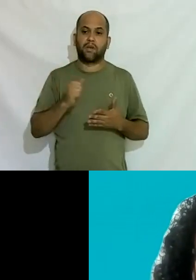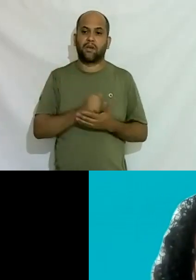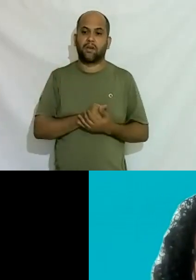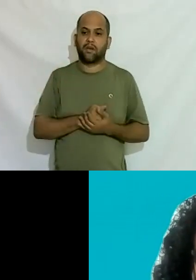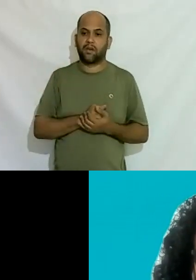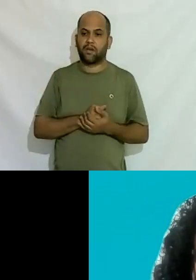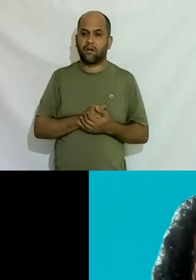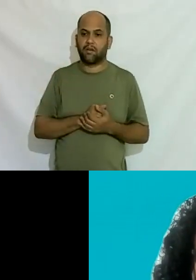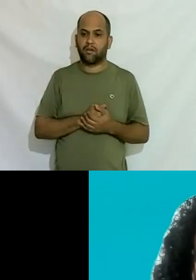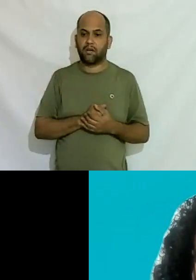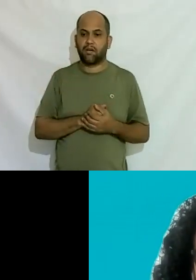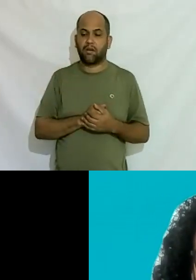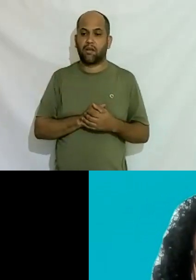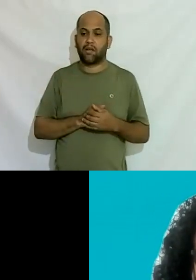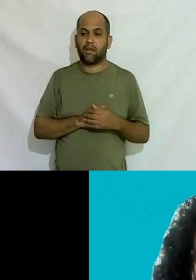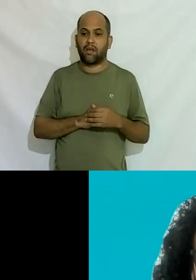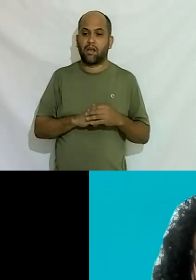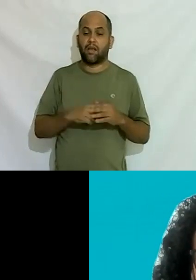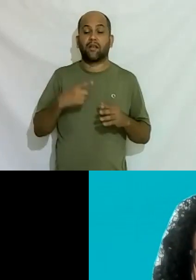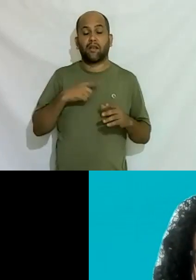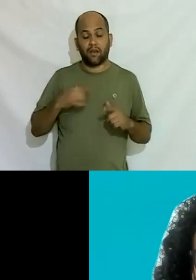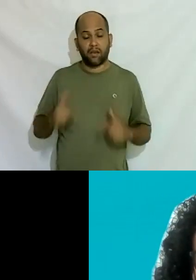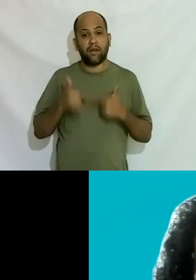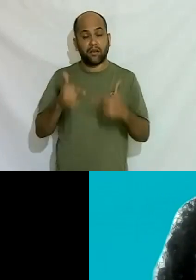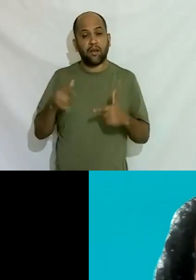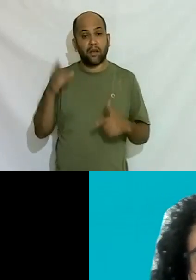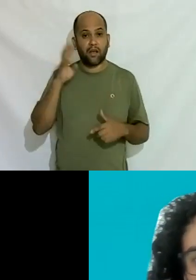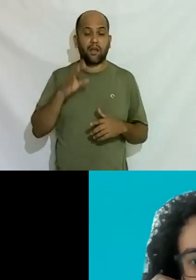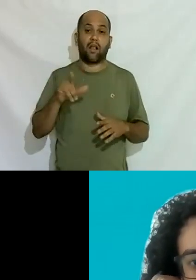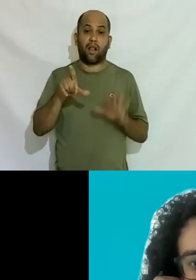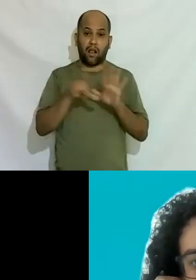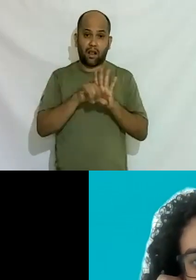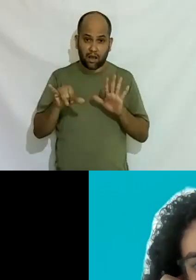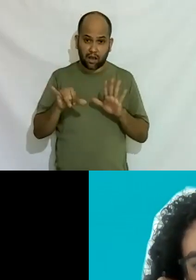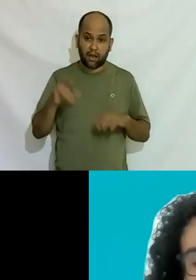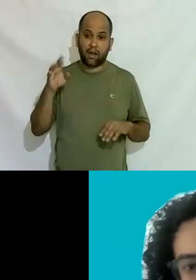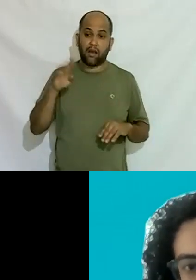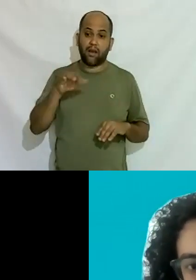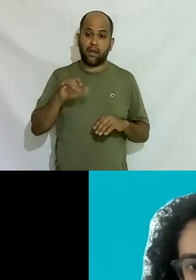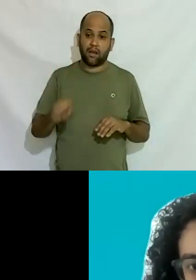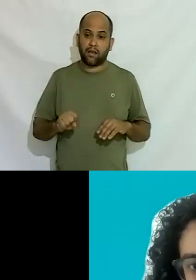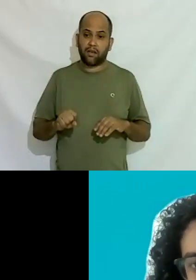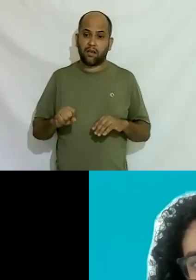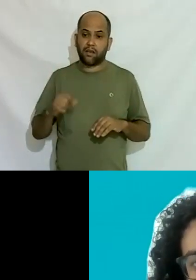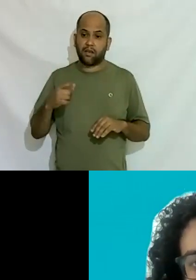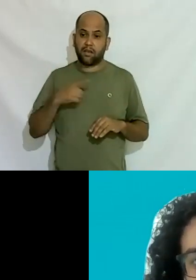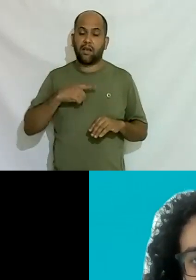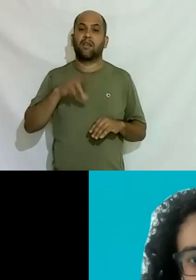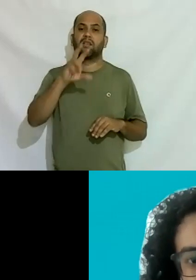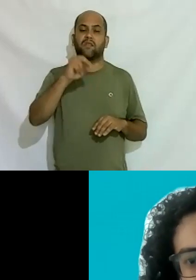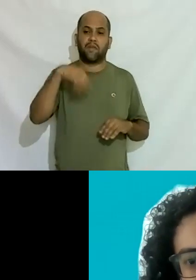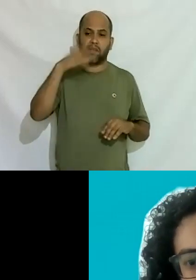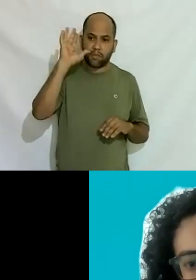mesmo às vezes tem até ações legais de outras áreas de mulheres de pessoas mais 50 a mais